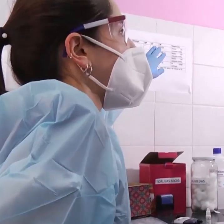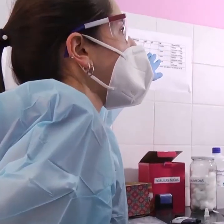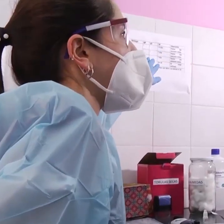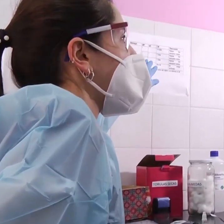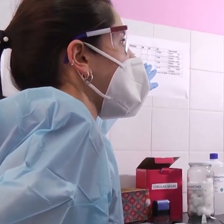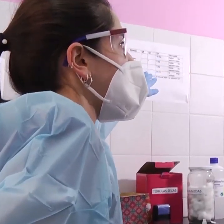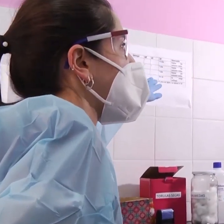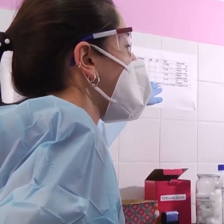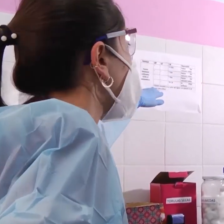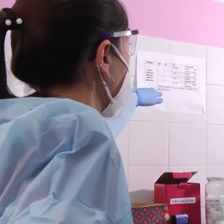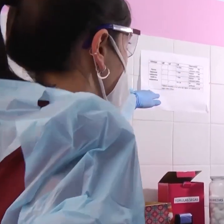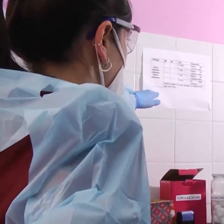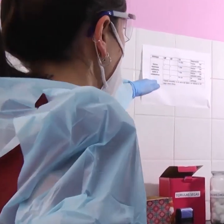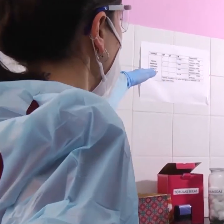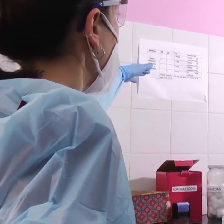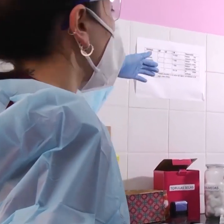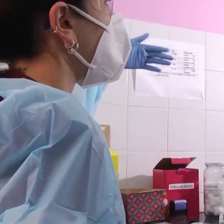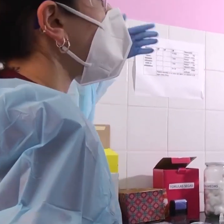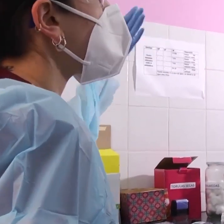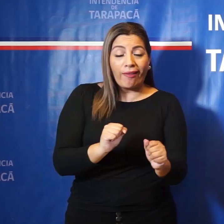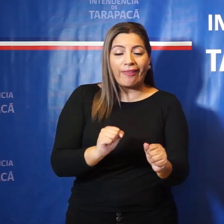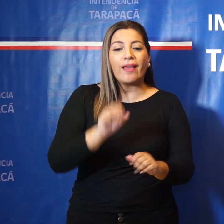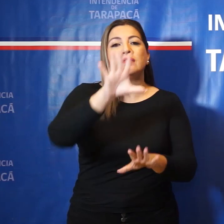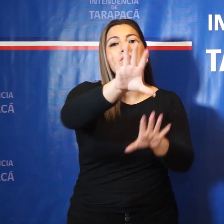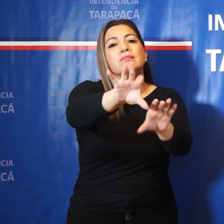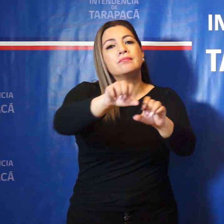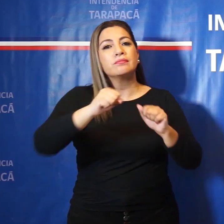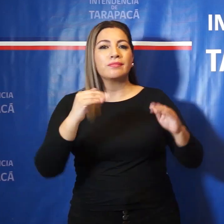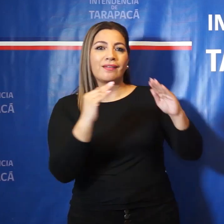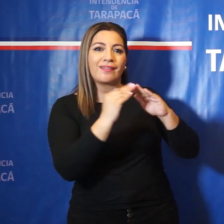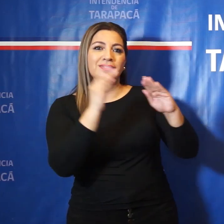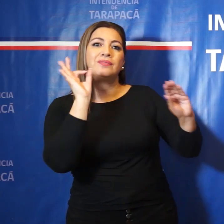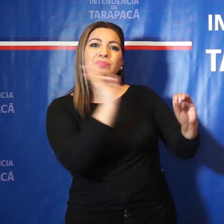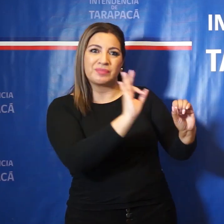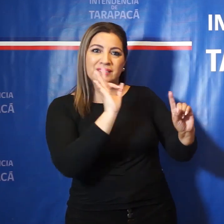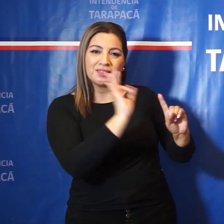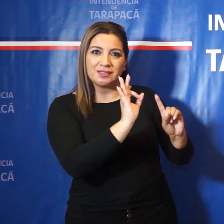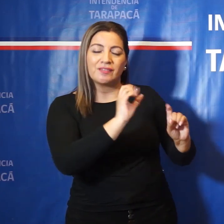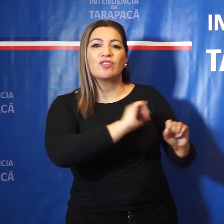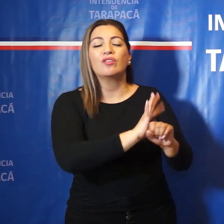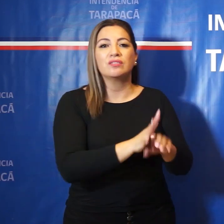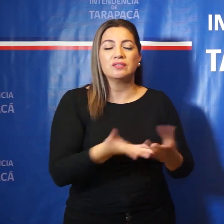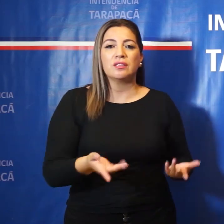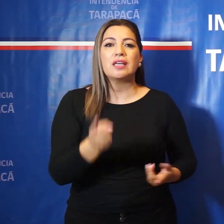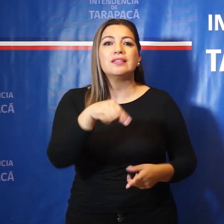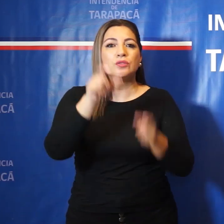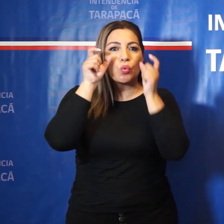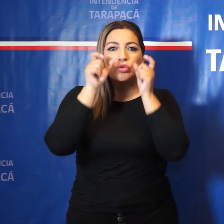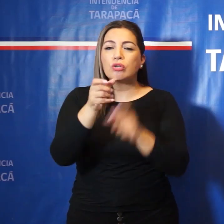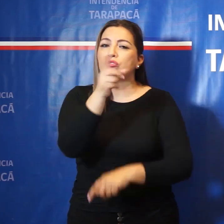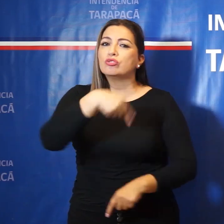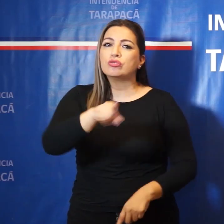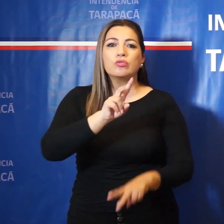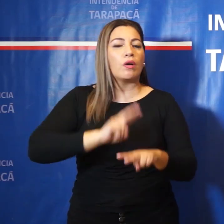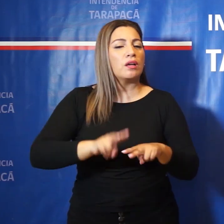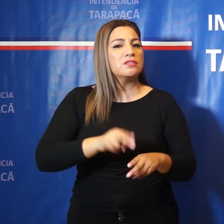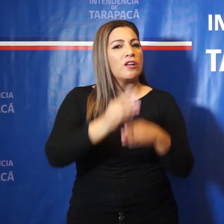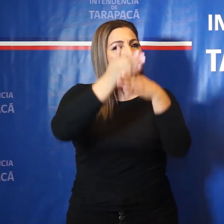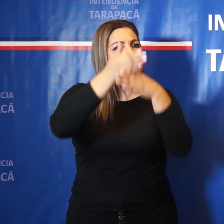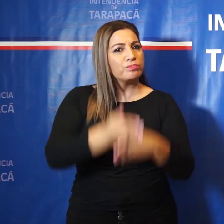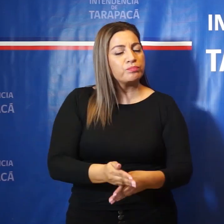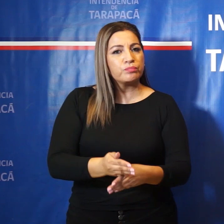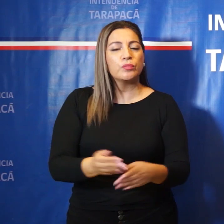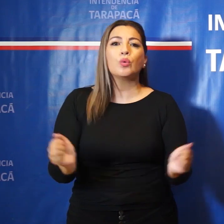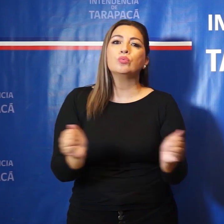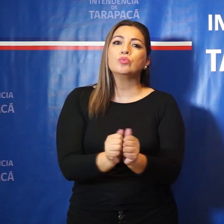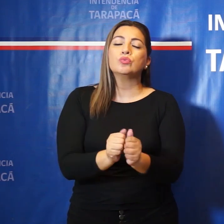y de lo contrario ser trasladados a las residencias sanitarias. Esta es una fiscalización que se va a efectuar permanentemente tanto con